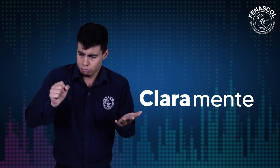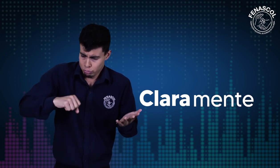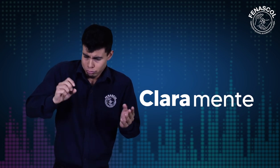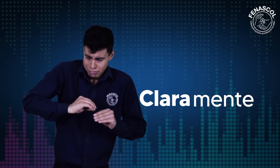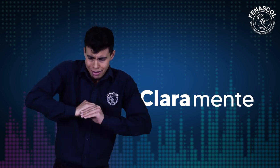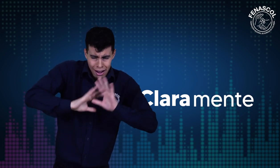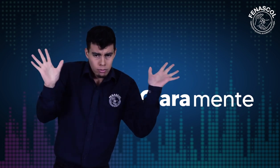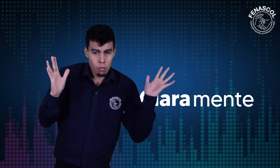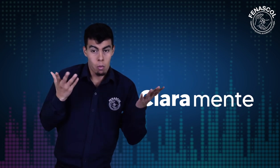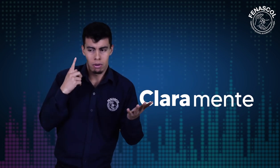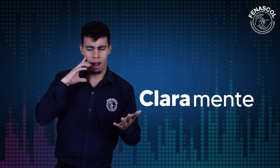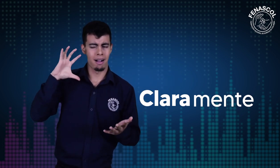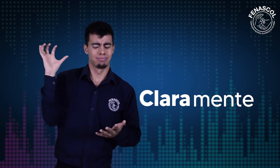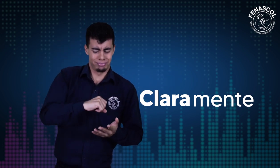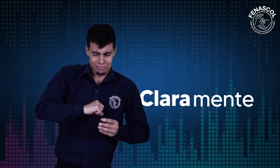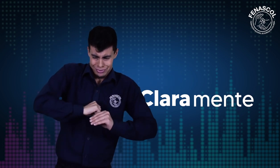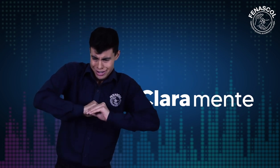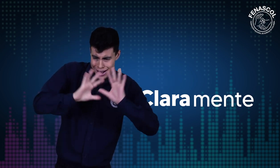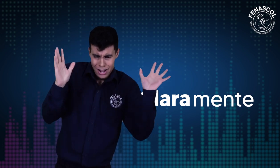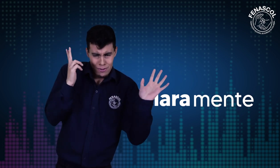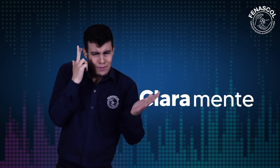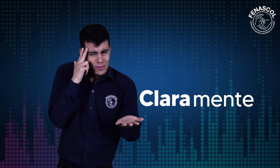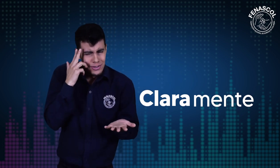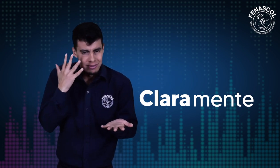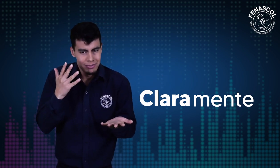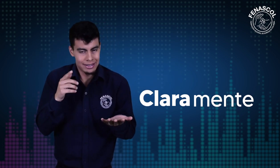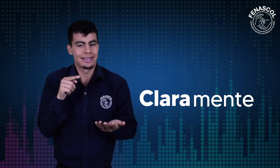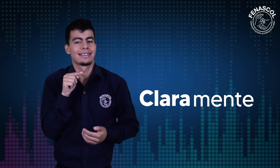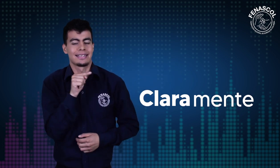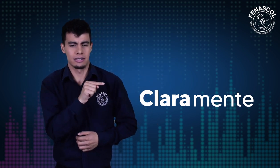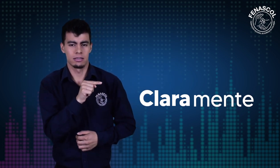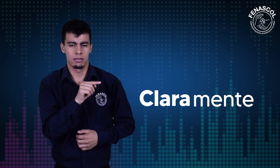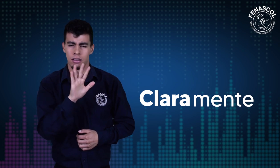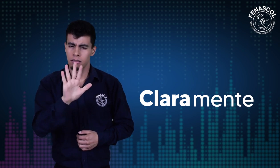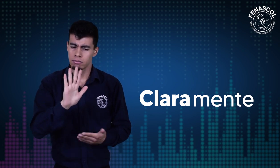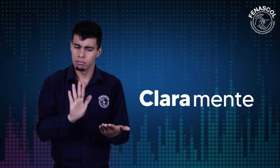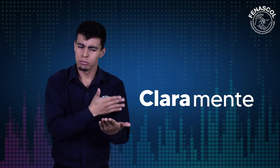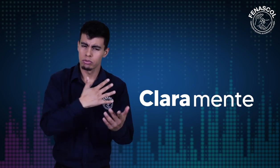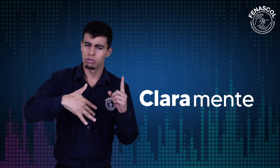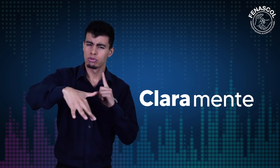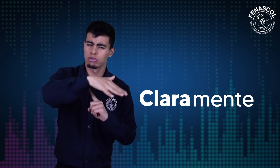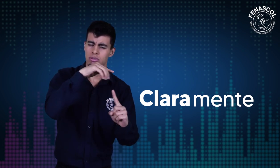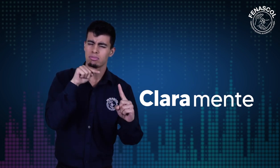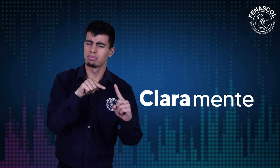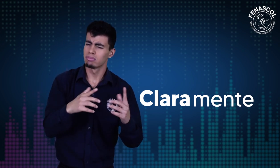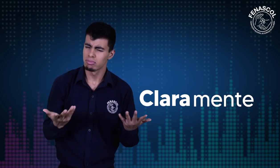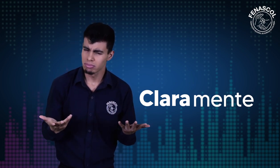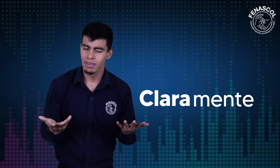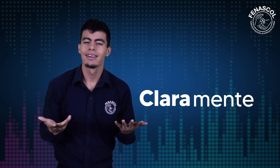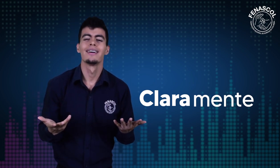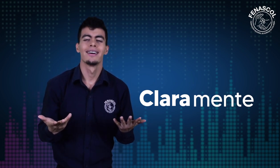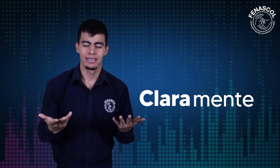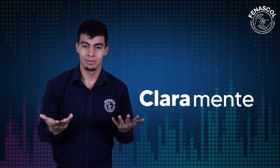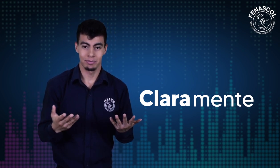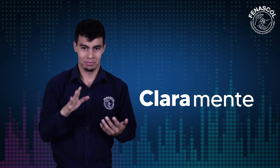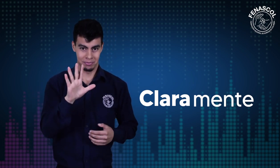Esta palabra significa algo fácil de identificar, lógico u obvio. En el contexto musical